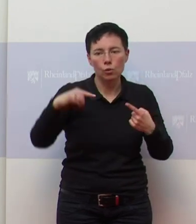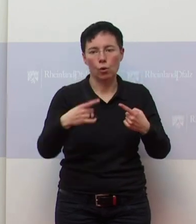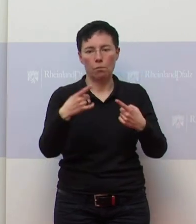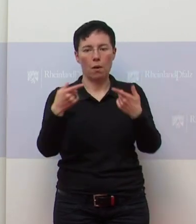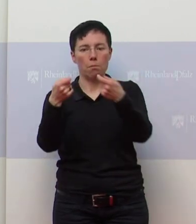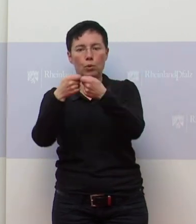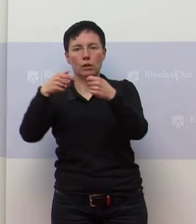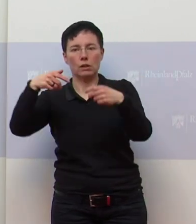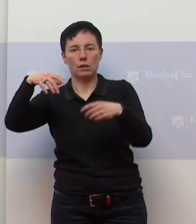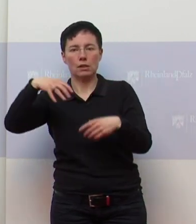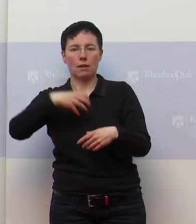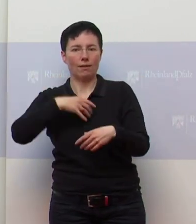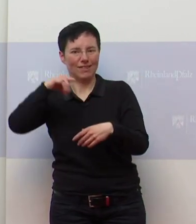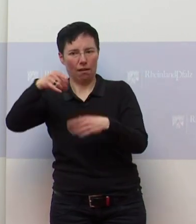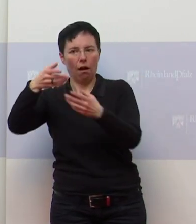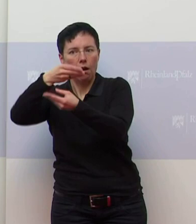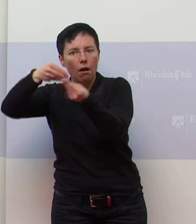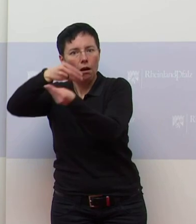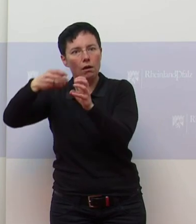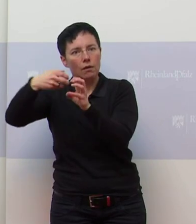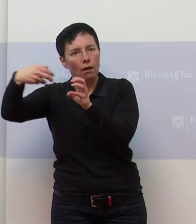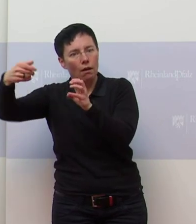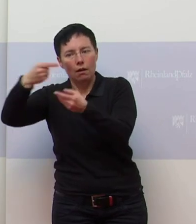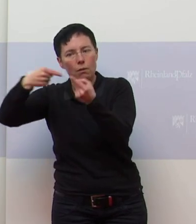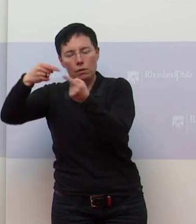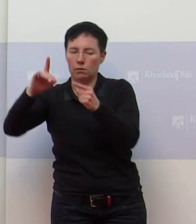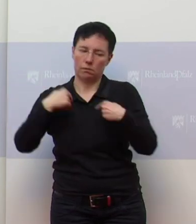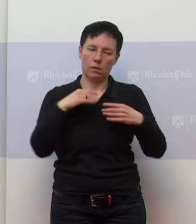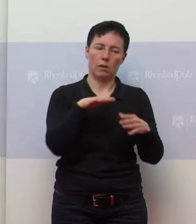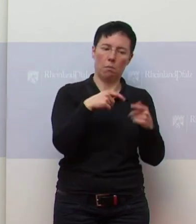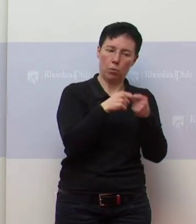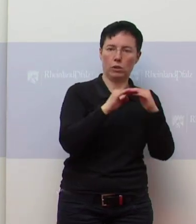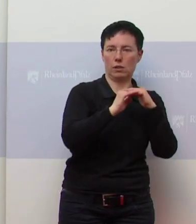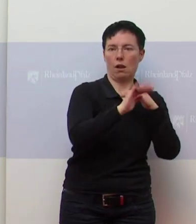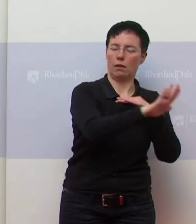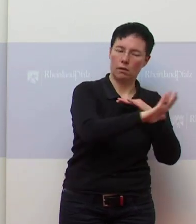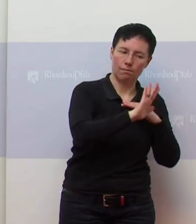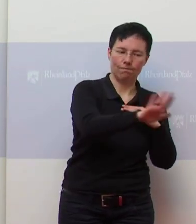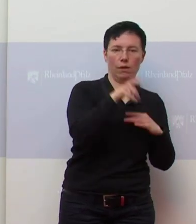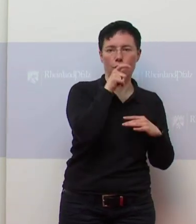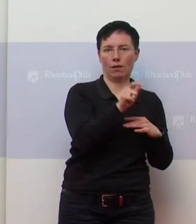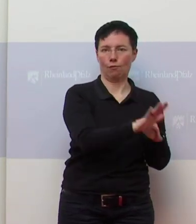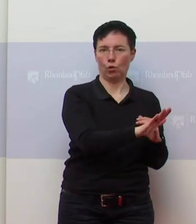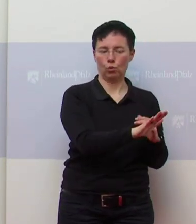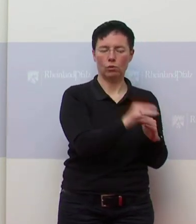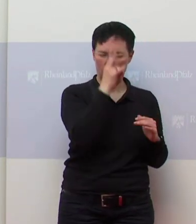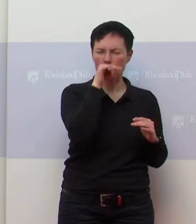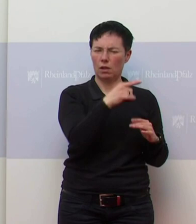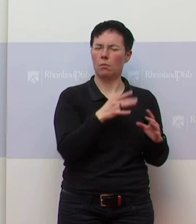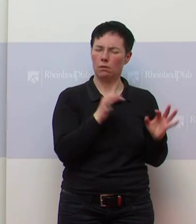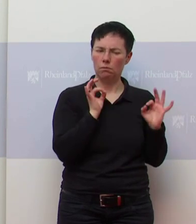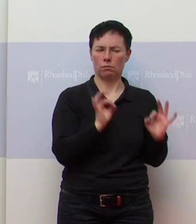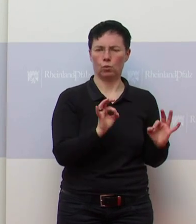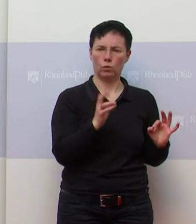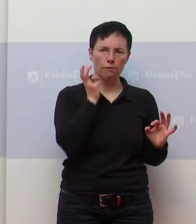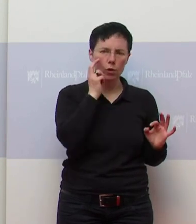über dieses Thema stundenlang debattiert. Ich glaube auch, dass die Länder wirklich einen ganz guten Kurs da fahren und einen sehr verantwortungsvollen Kurs fahren in der